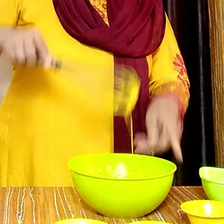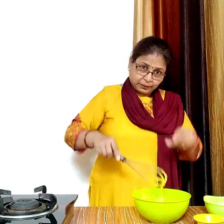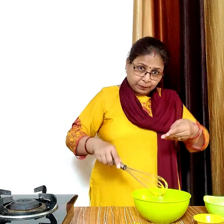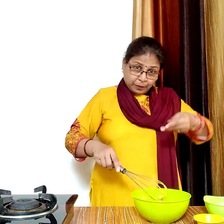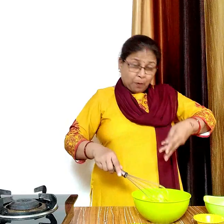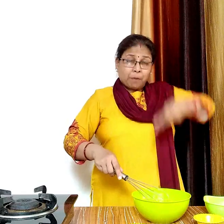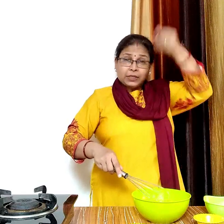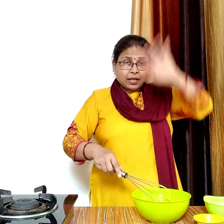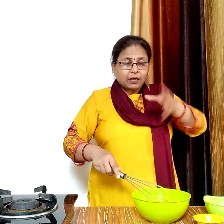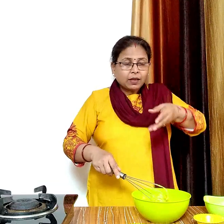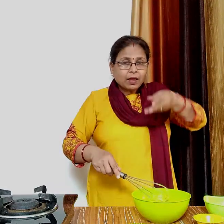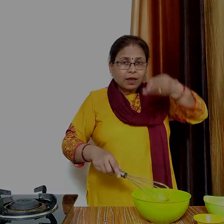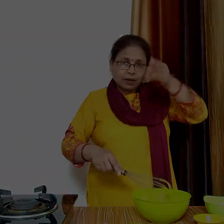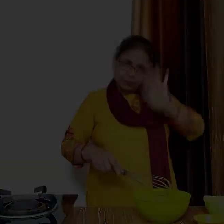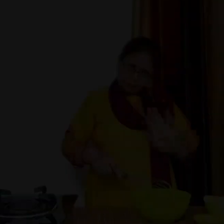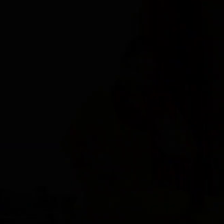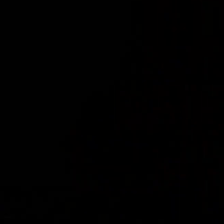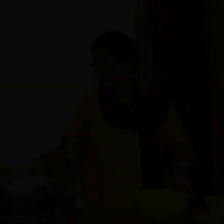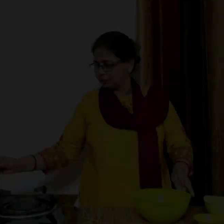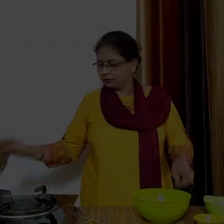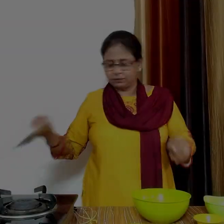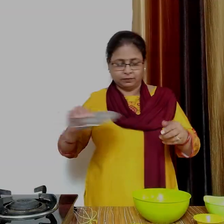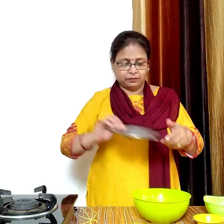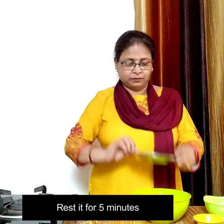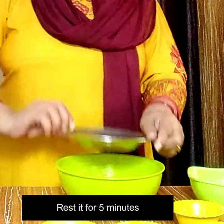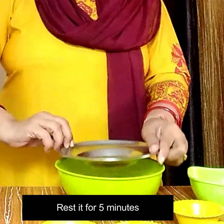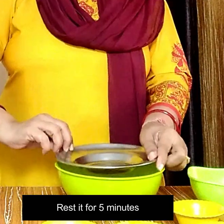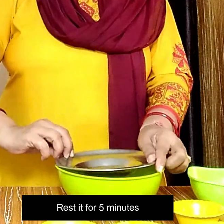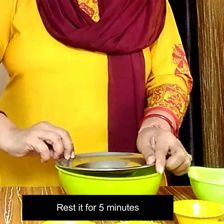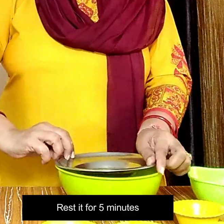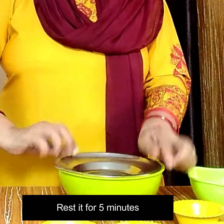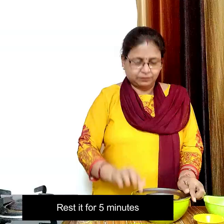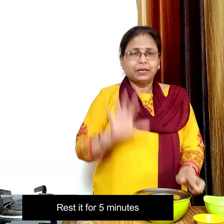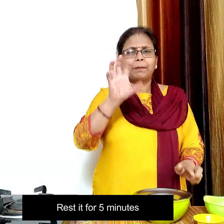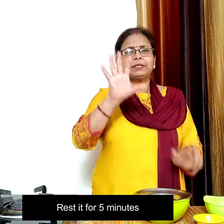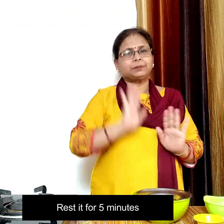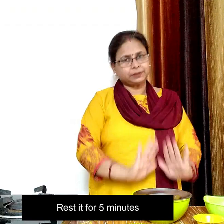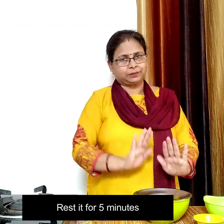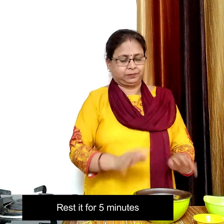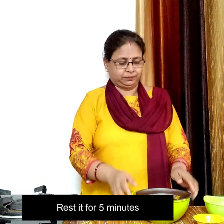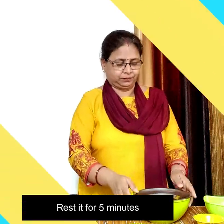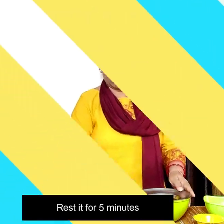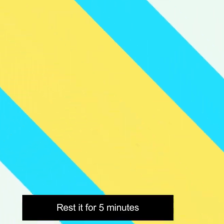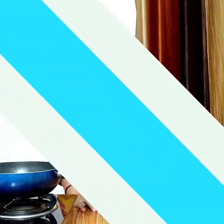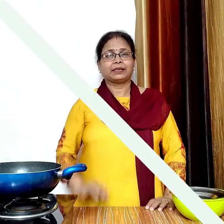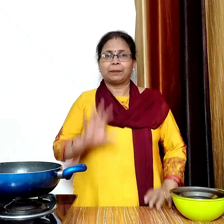देखी हमें बैटर को इतना ही गाड़ा रखना है अब इसे ढखकर पाश्मिनट के लिए ऐसे ही छोड़ देंगे